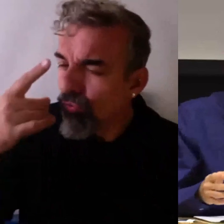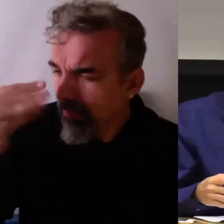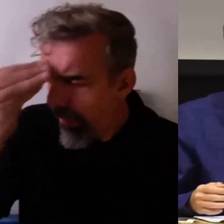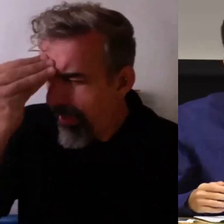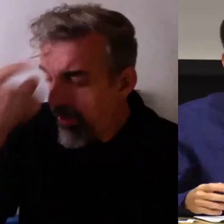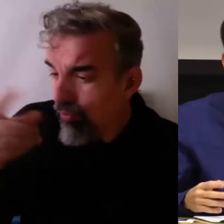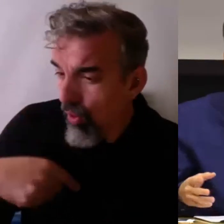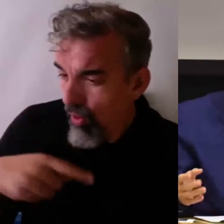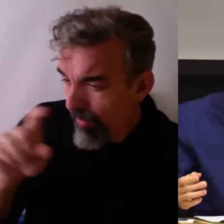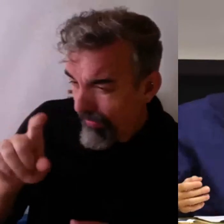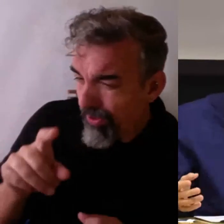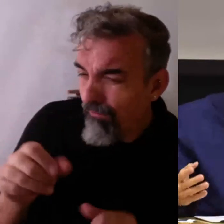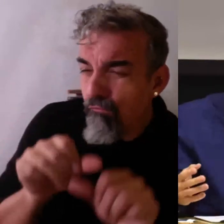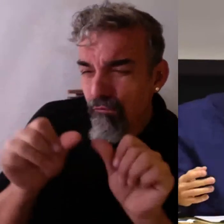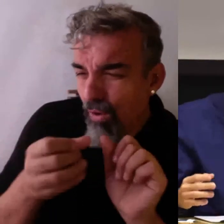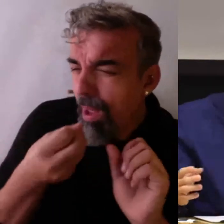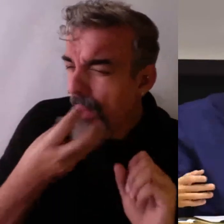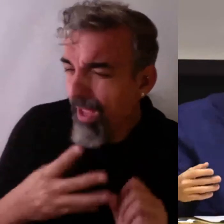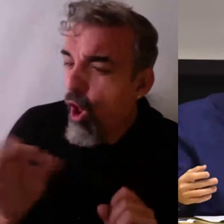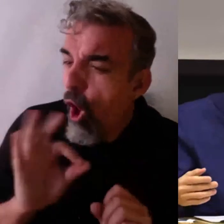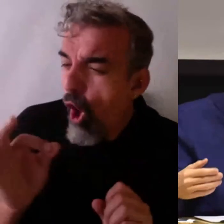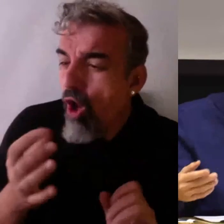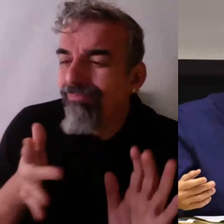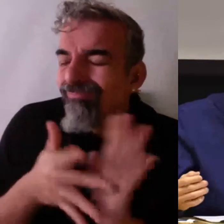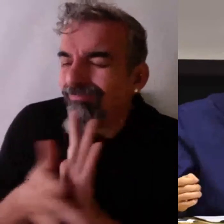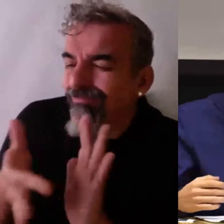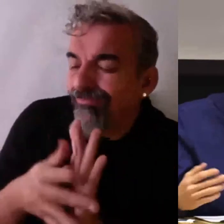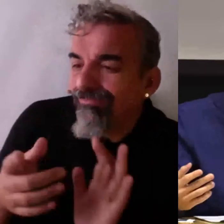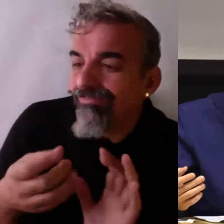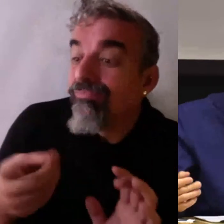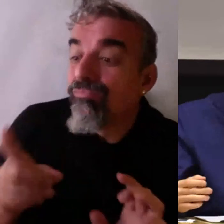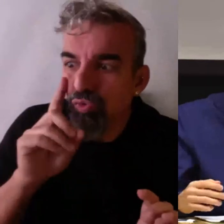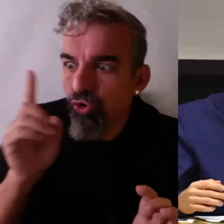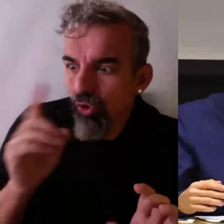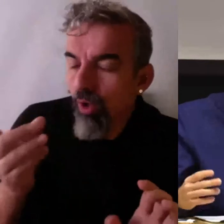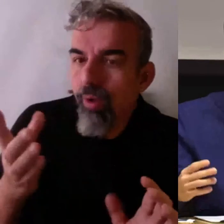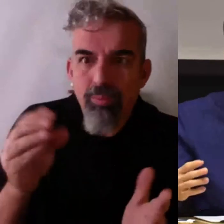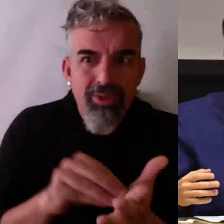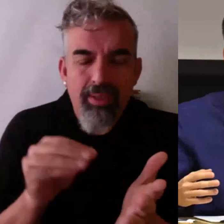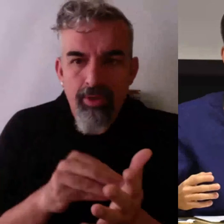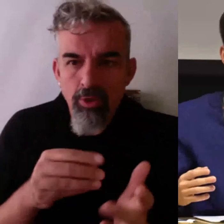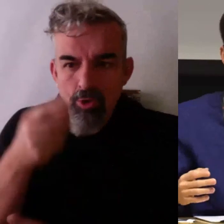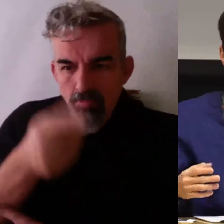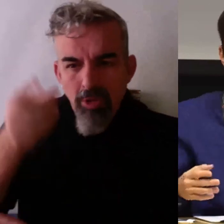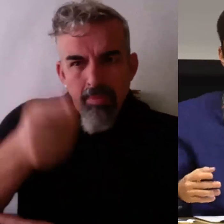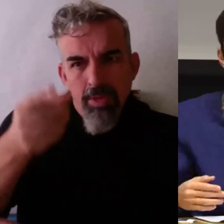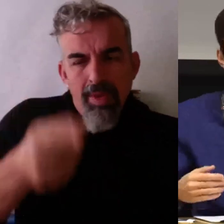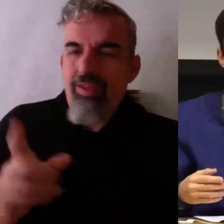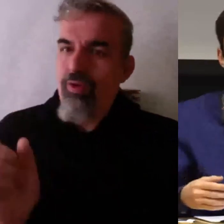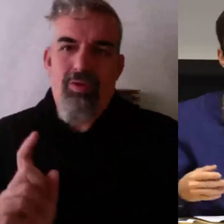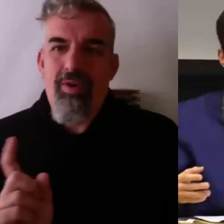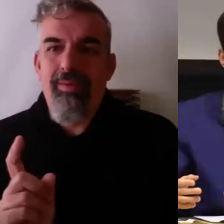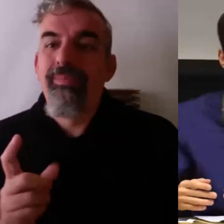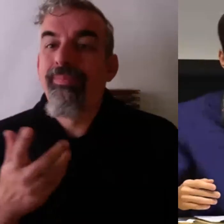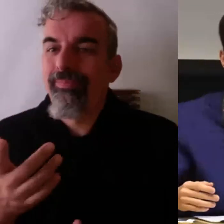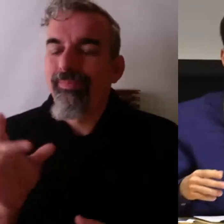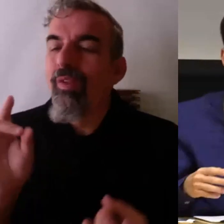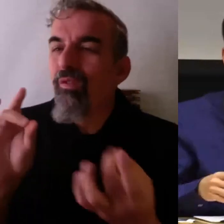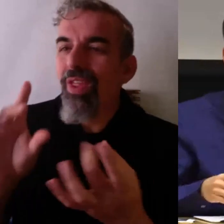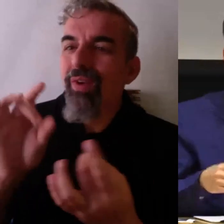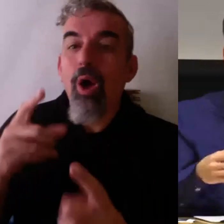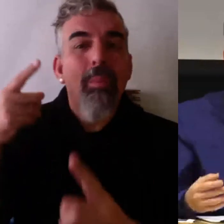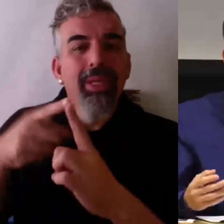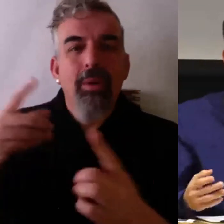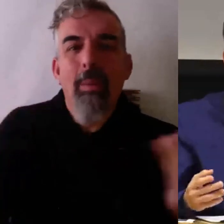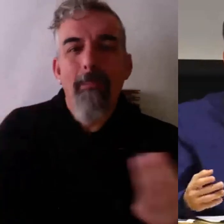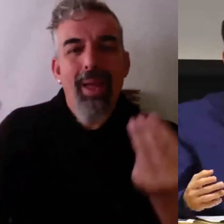estoy haciendo bien de esta manera? que de verdad que no va a ir a malas muchas veces y va a servir para mejorar